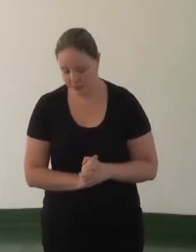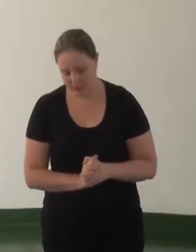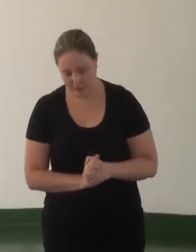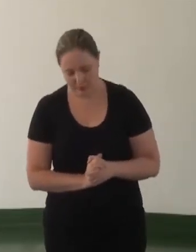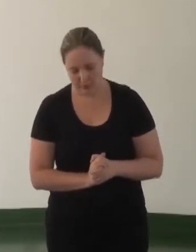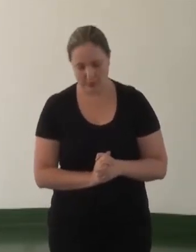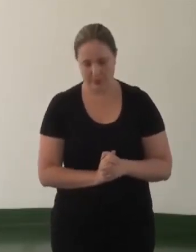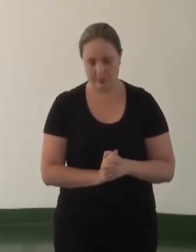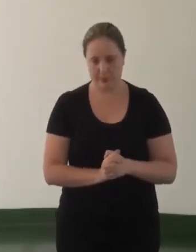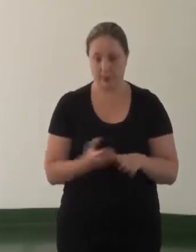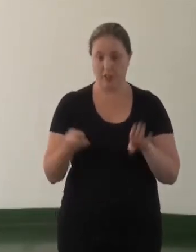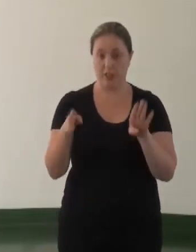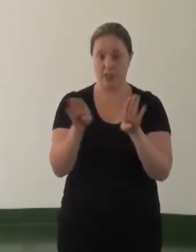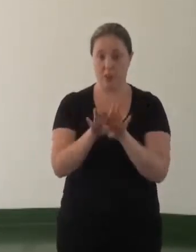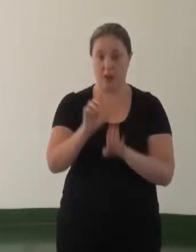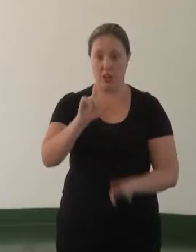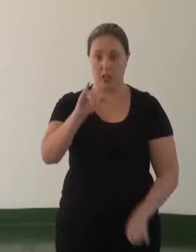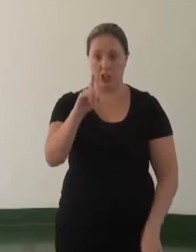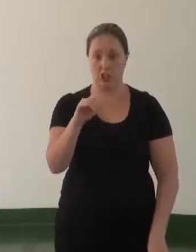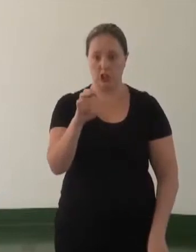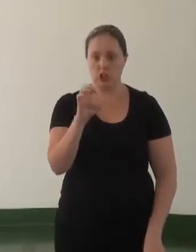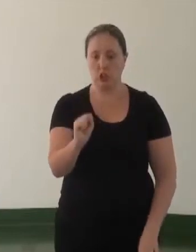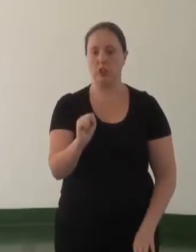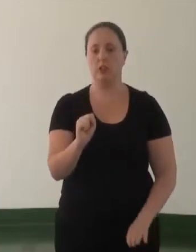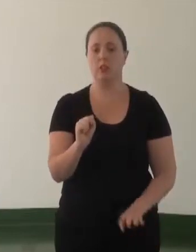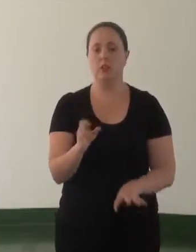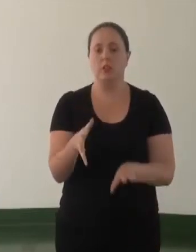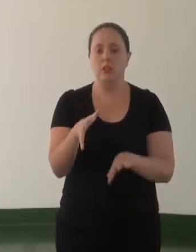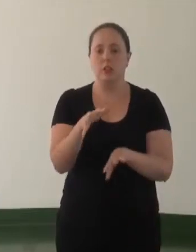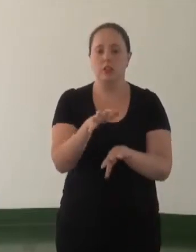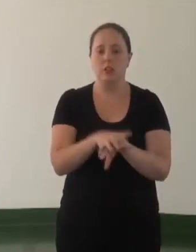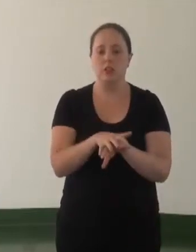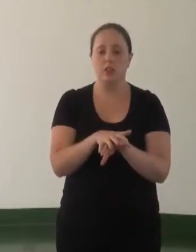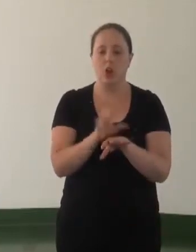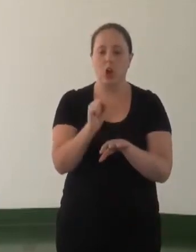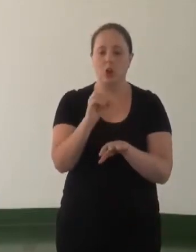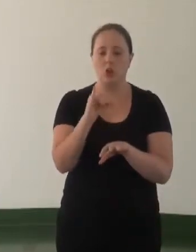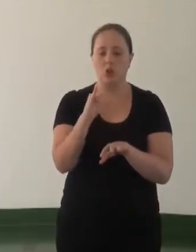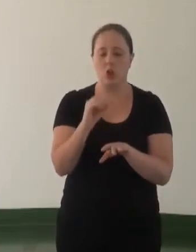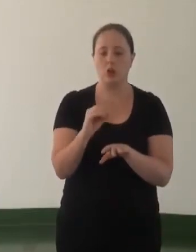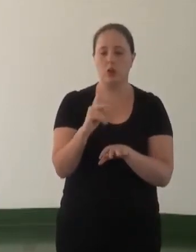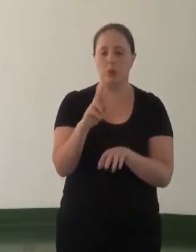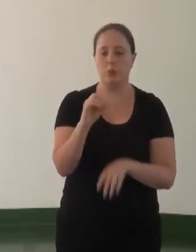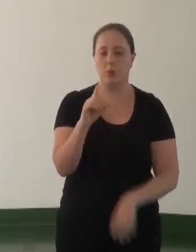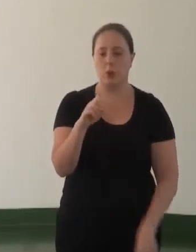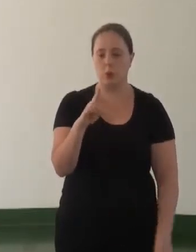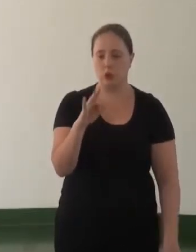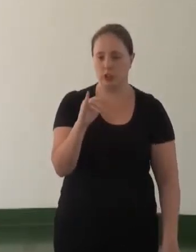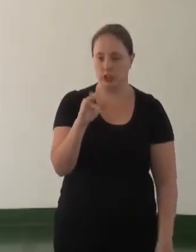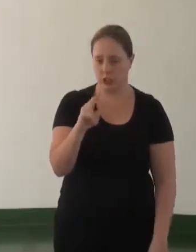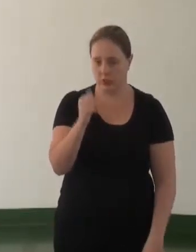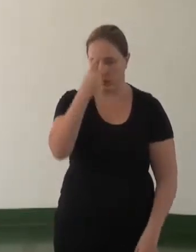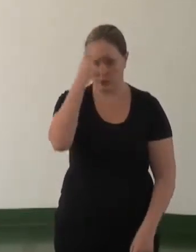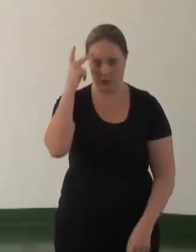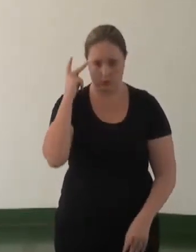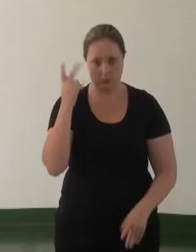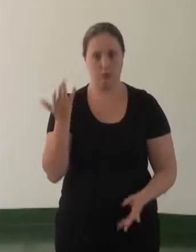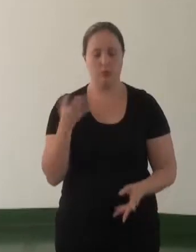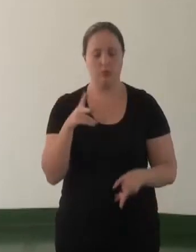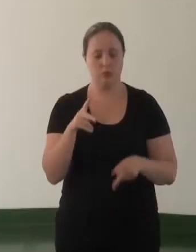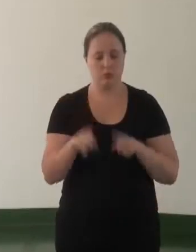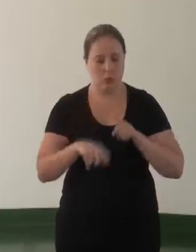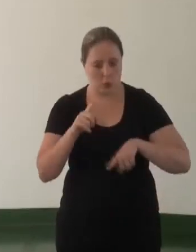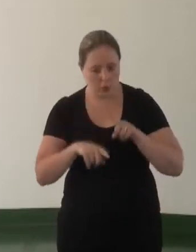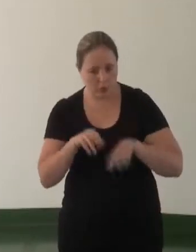Fechamento dos lixões com inclusão socioprodutiva das catadoras e catadores, conforme a Política